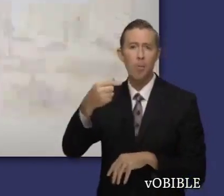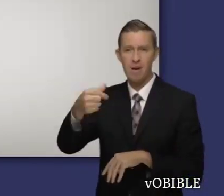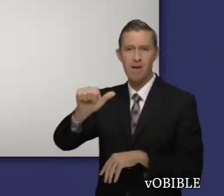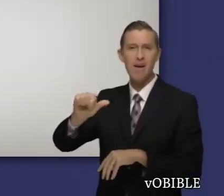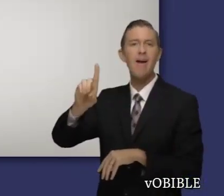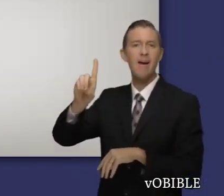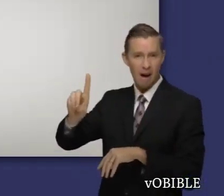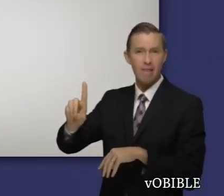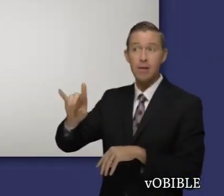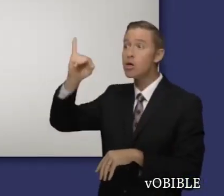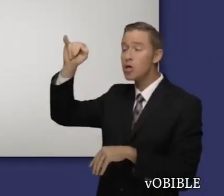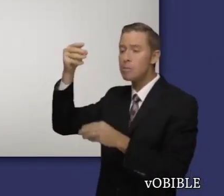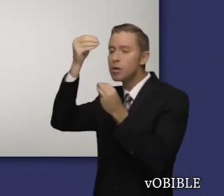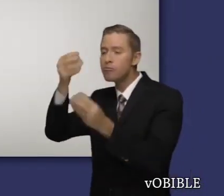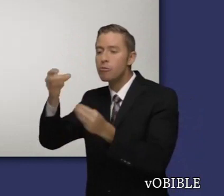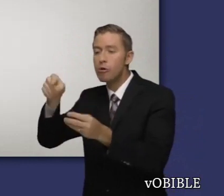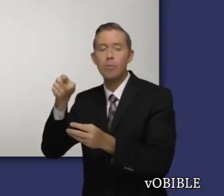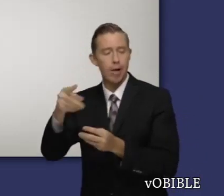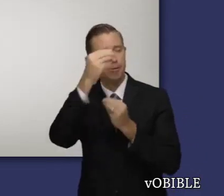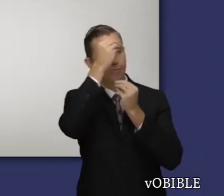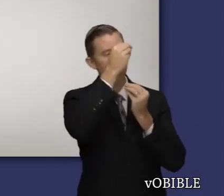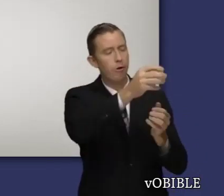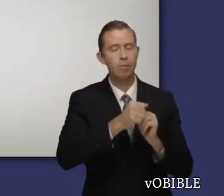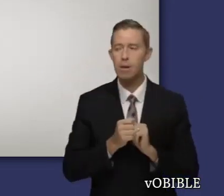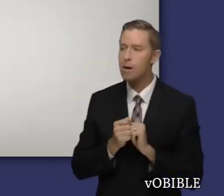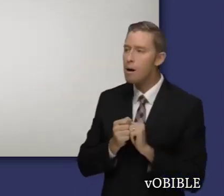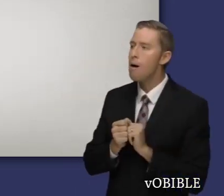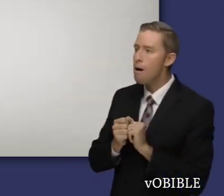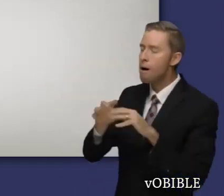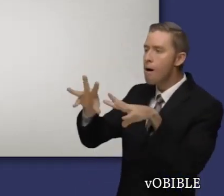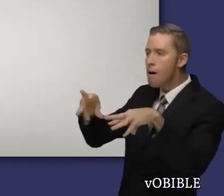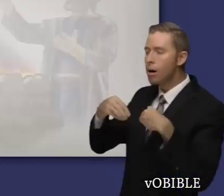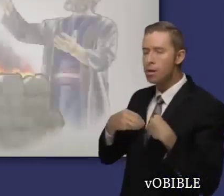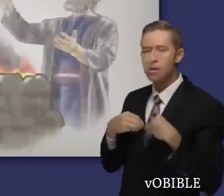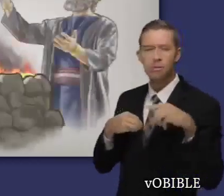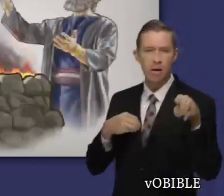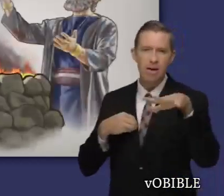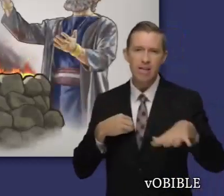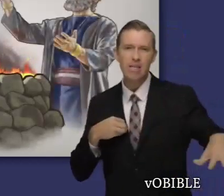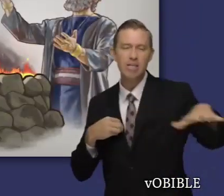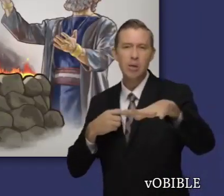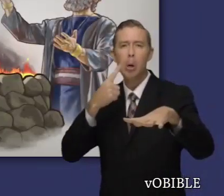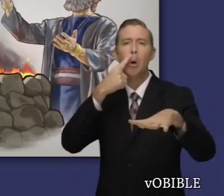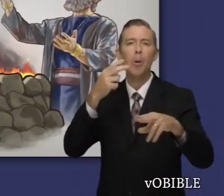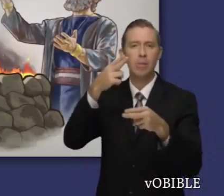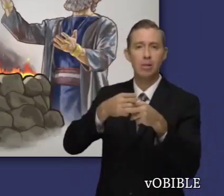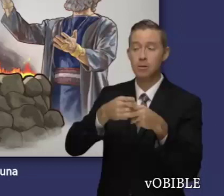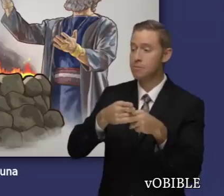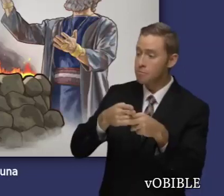Por orden del profeta Gad, David compra la era de Araúna, el Jebuseo, construye allí un altar